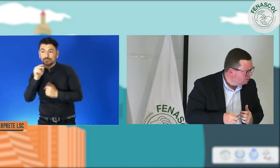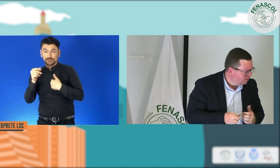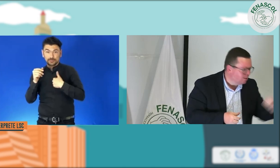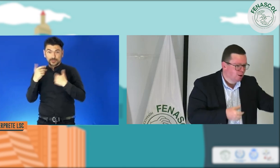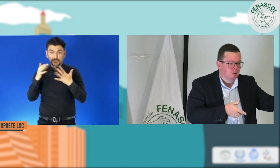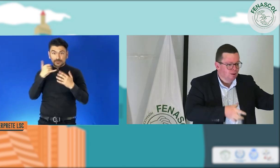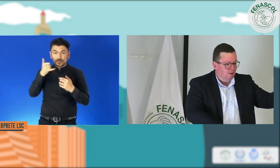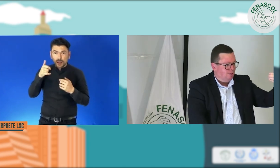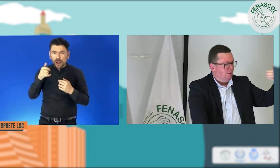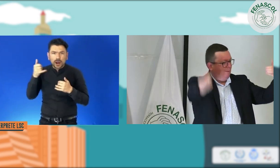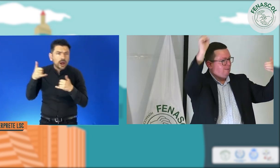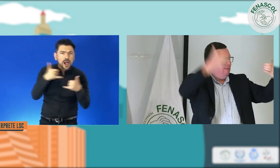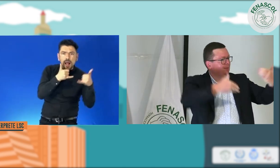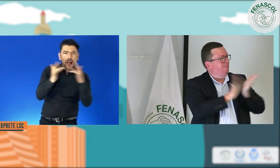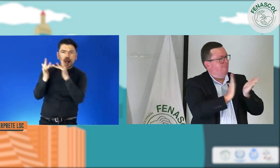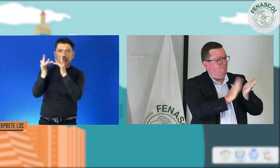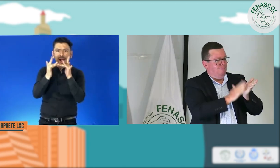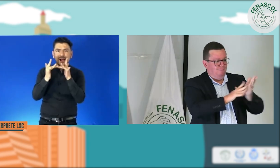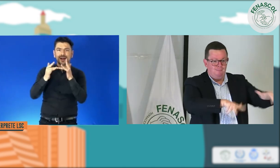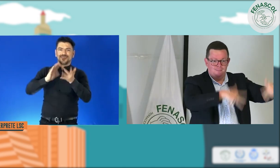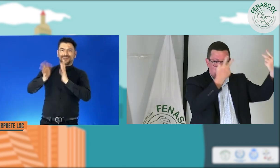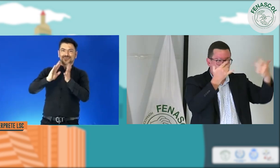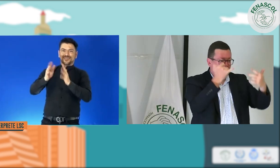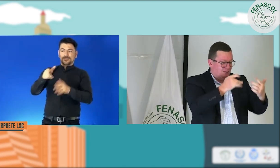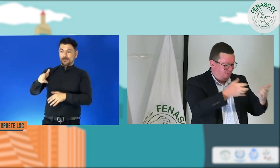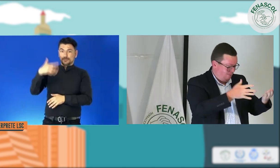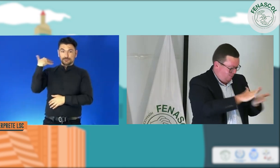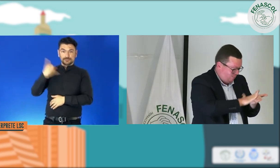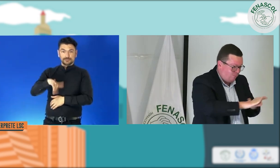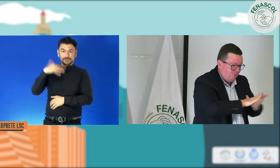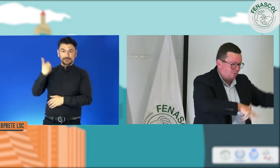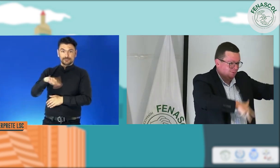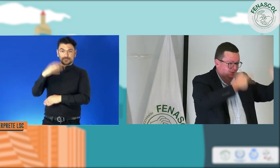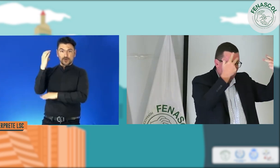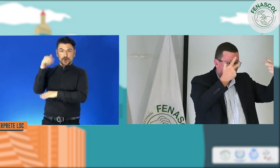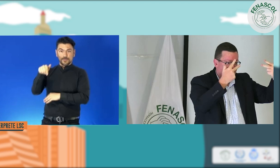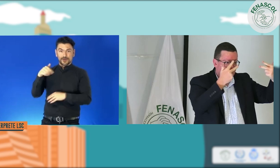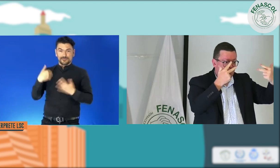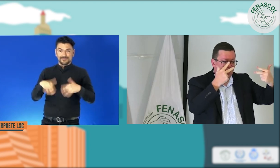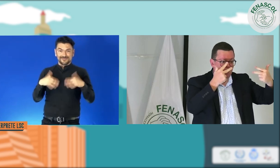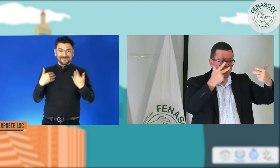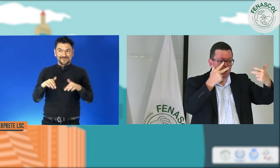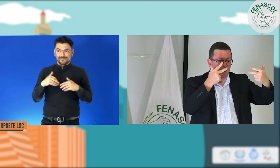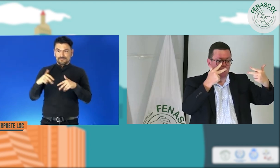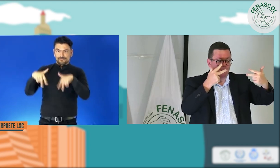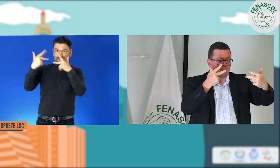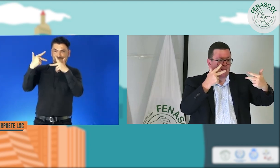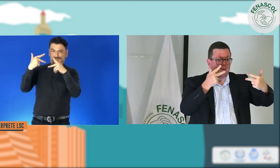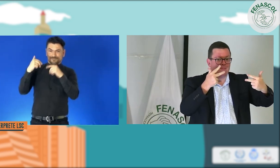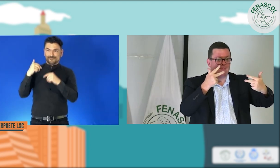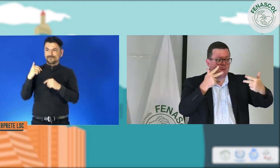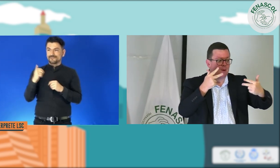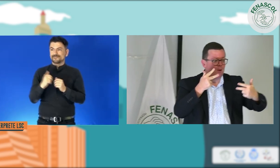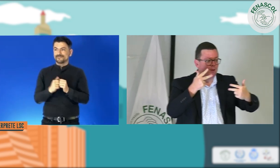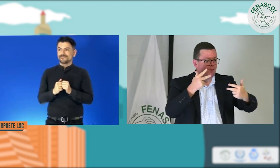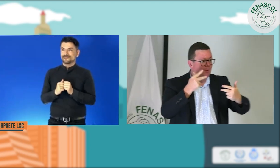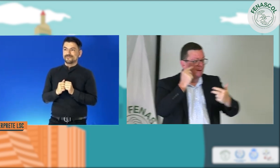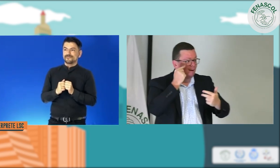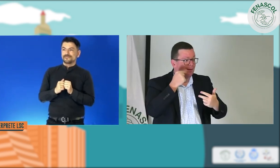¿no? El médico dio las instrucciones incluso para que se pudiera dar y contar con el servicio de interpretación en ese momento.